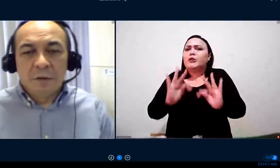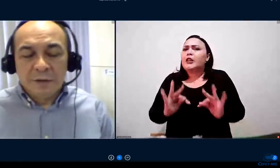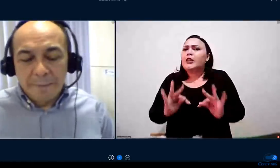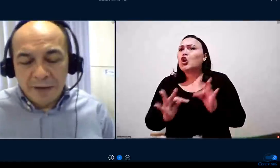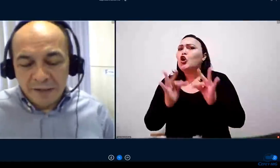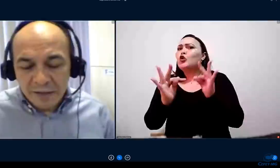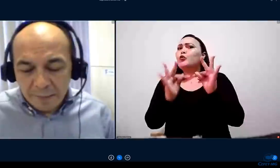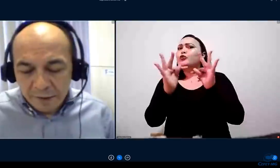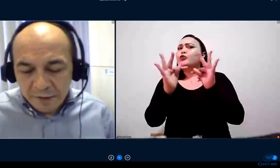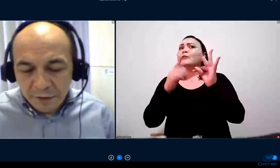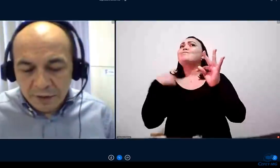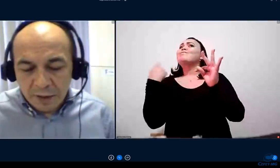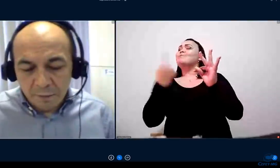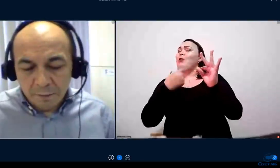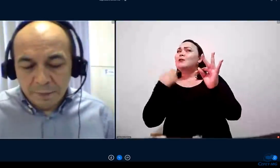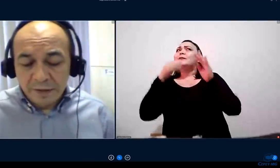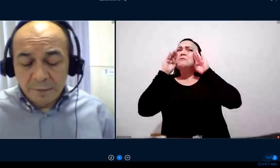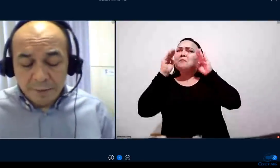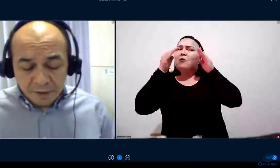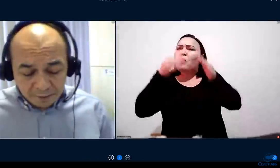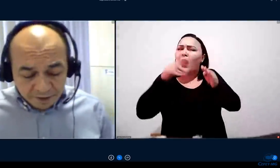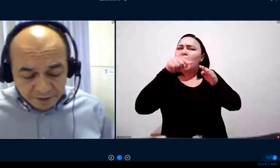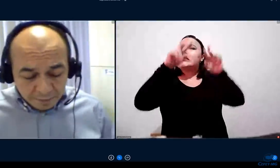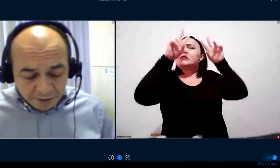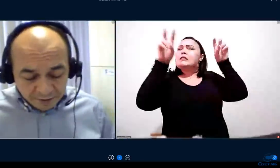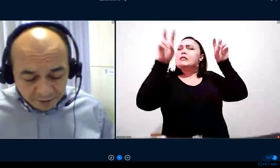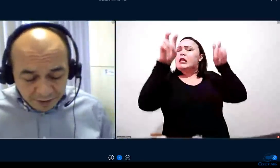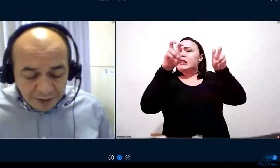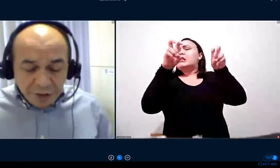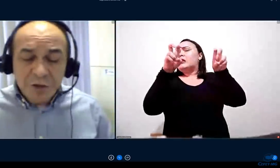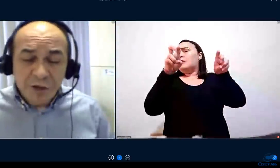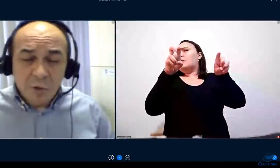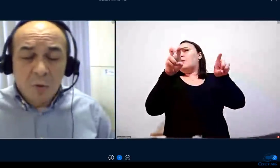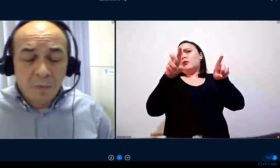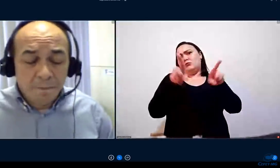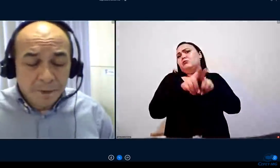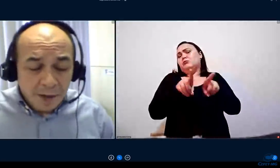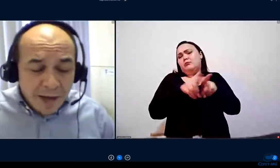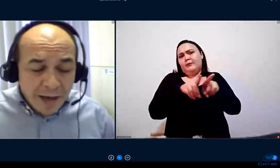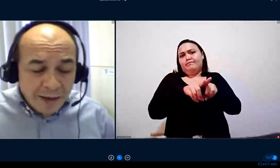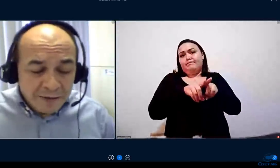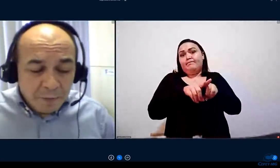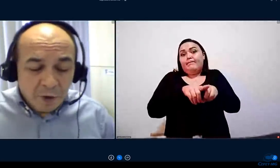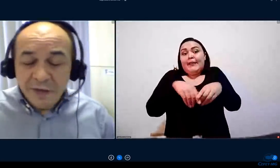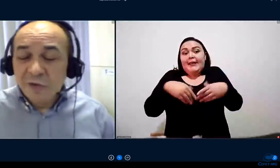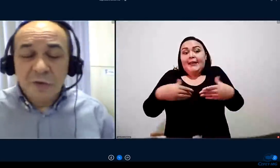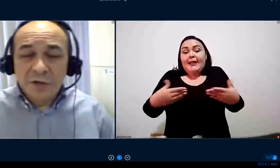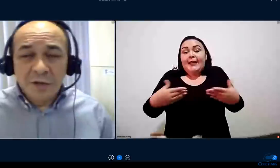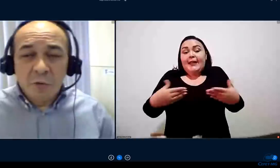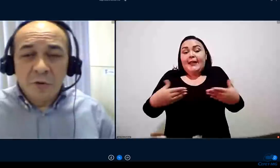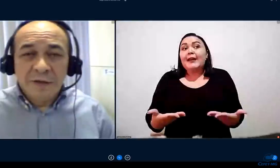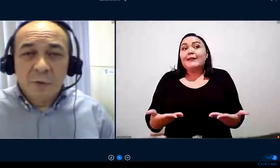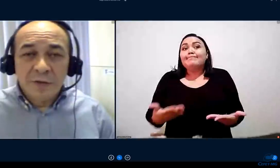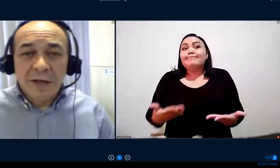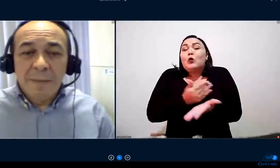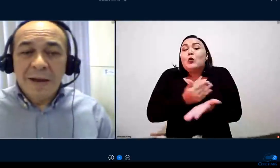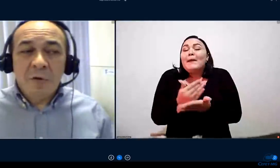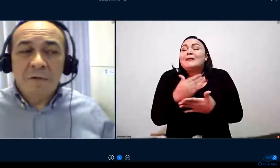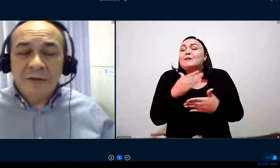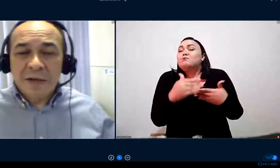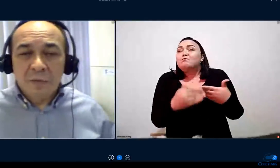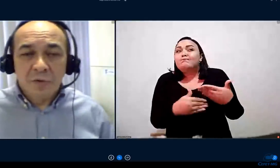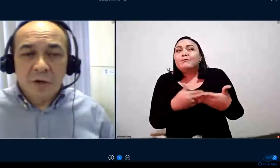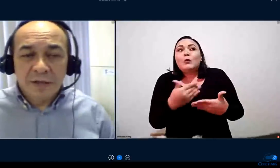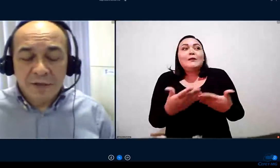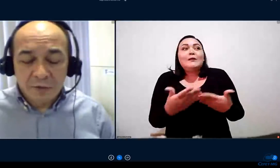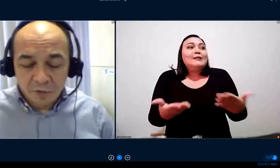tem que se voltar para esse sistema, para essa base. e a gente chegou a esse processo onde a gente não conseguiria mais nem